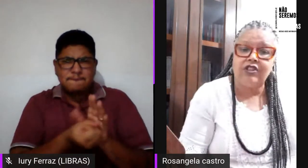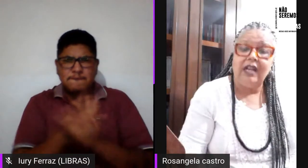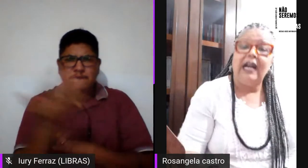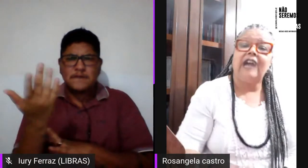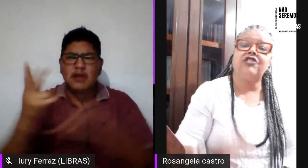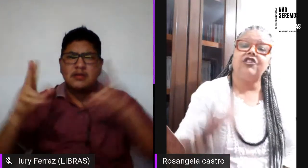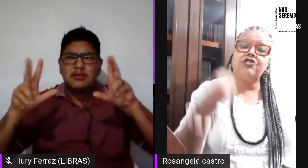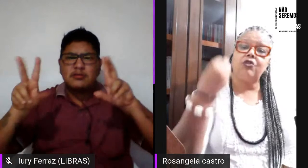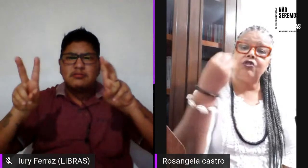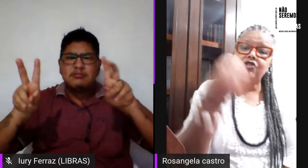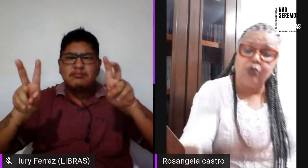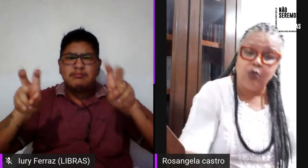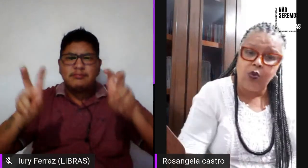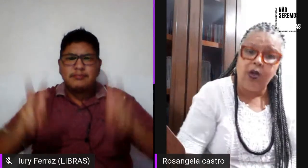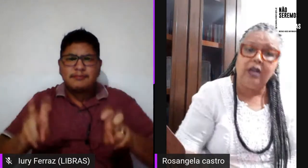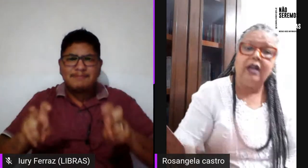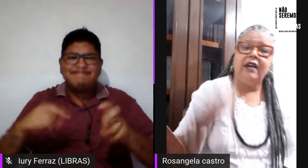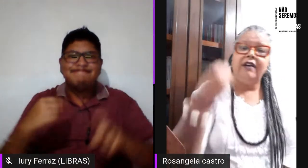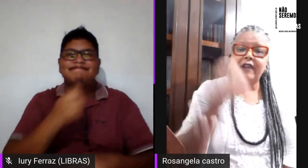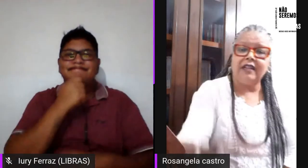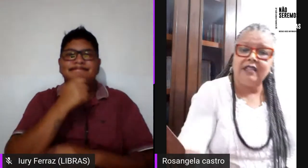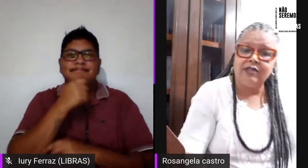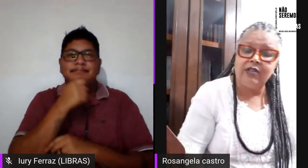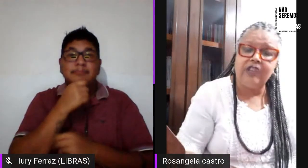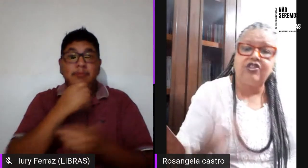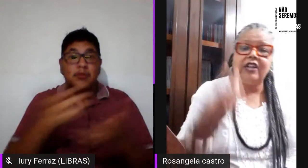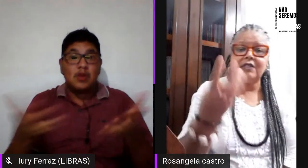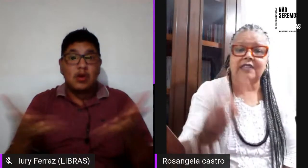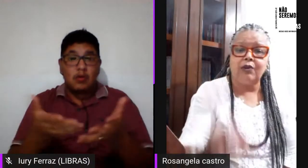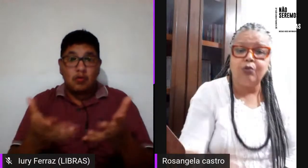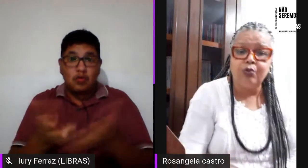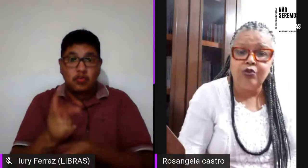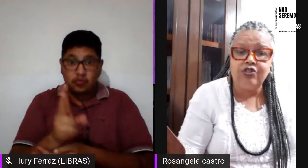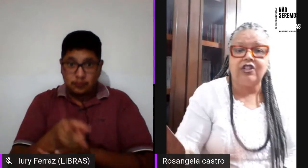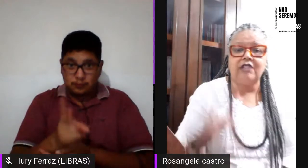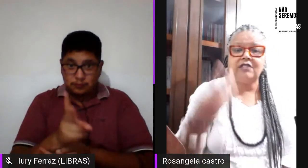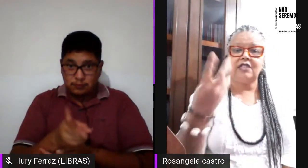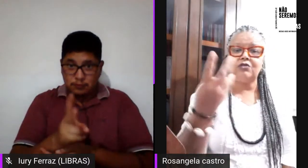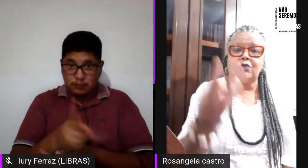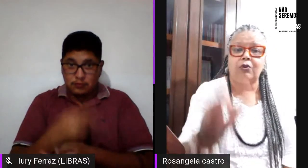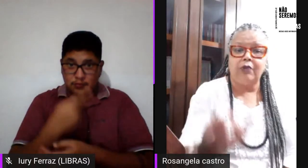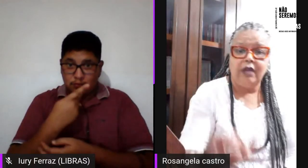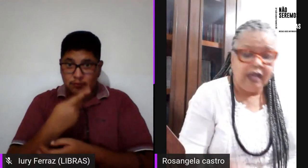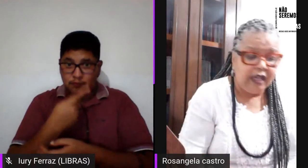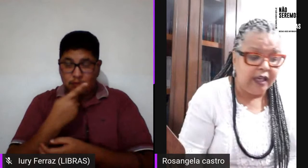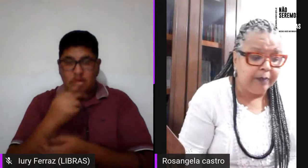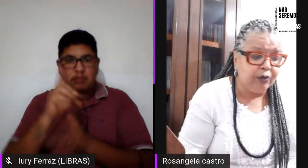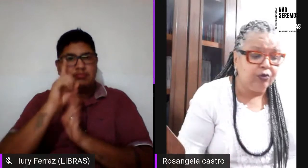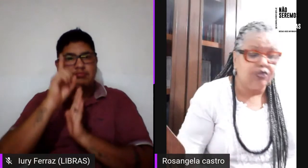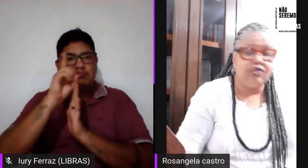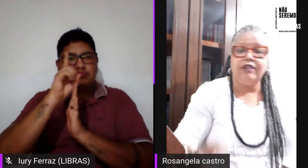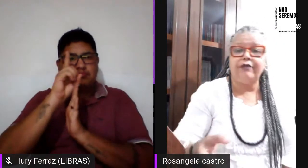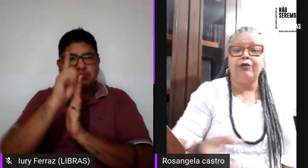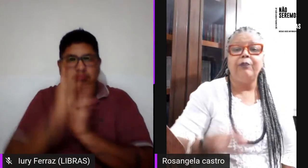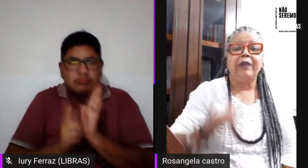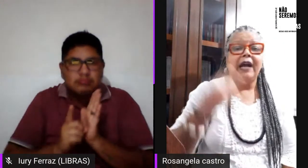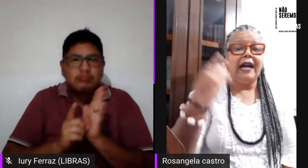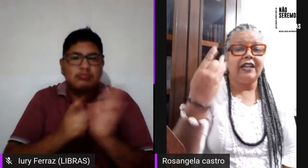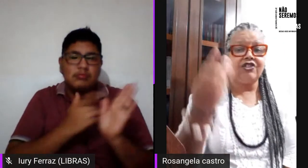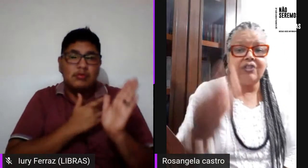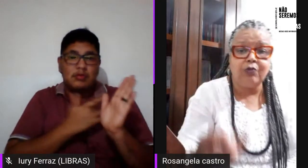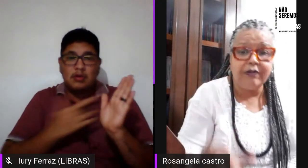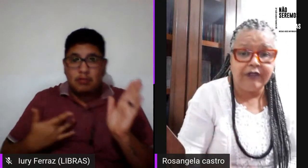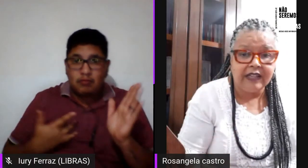hoje, a gente continua falando, né, direito à saúde, direito pessoal e reprodutivo,